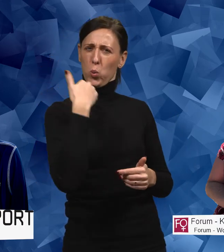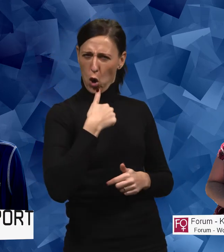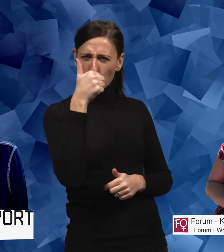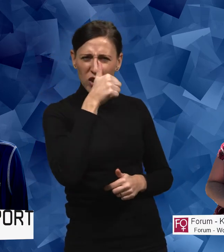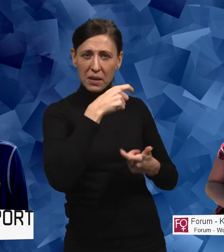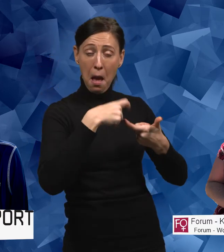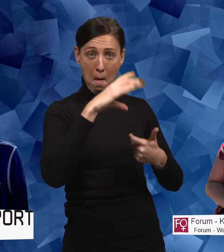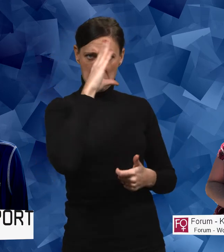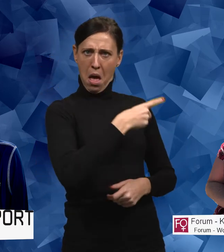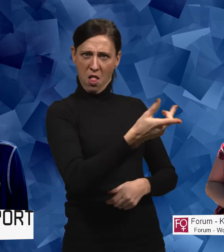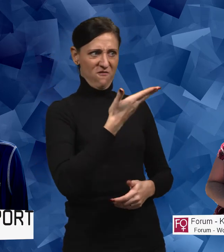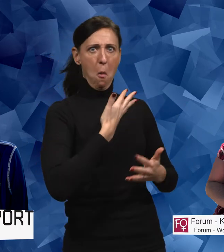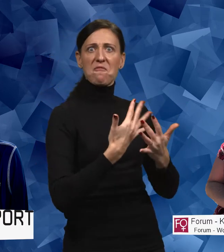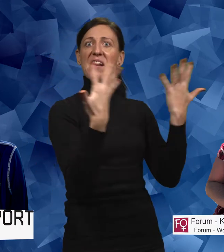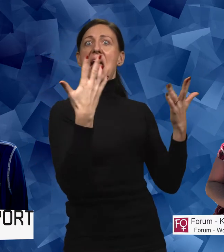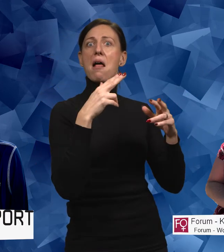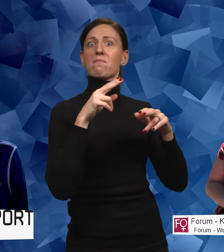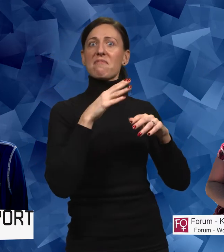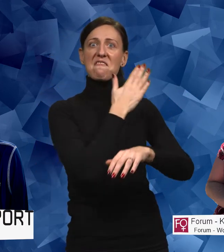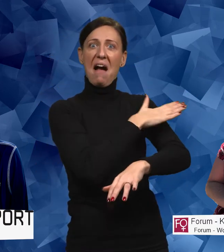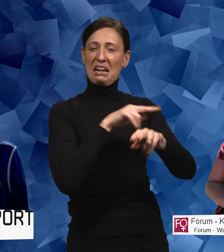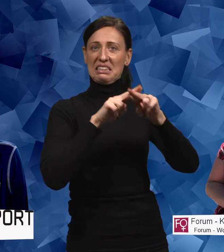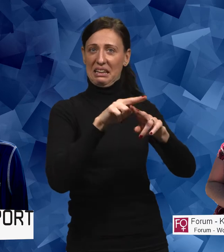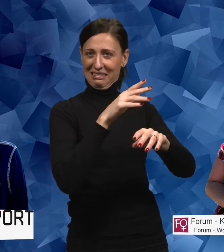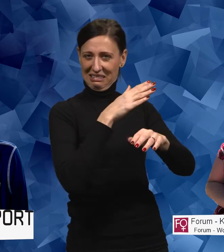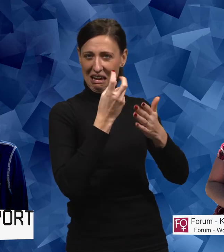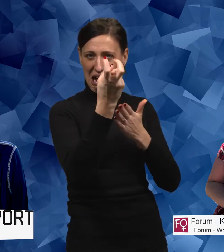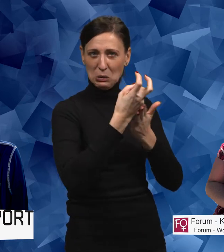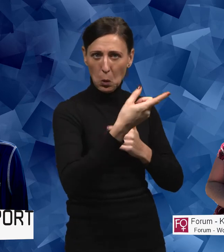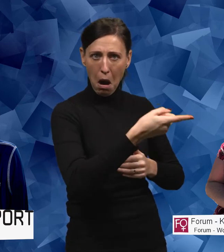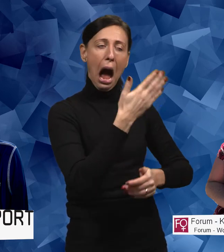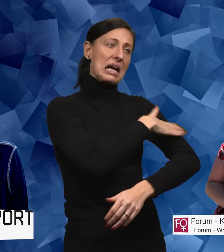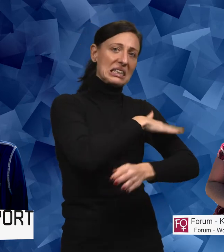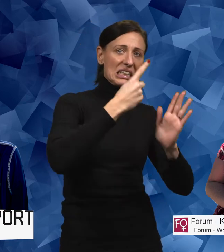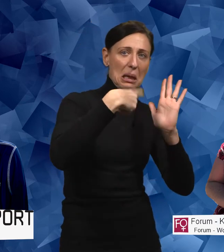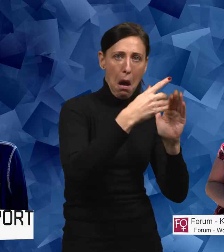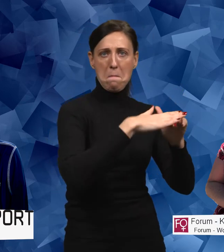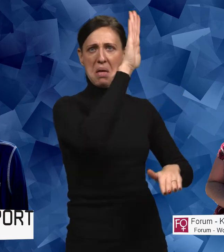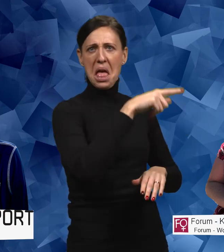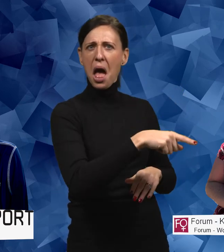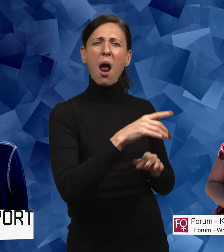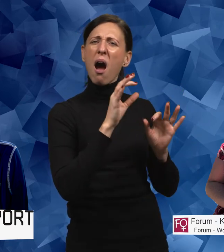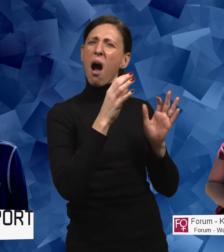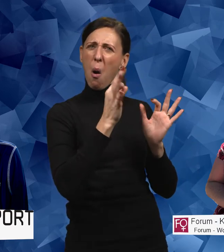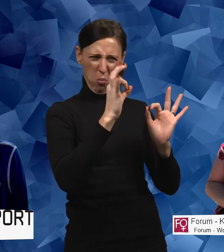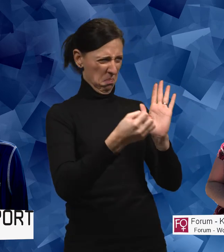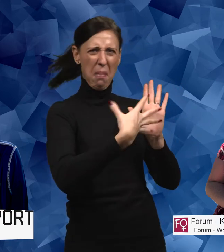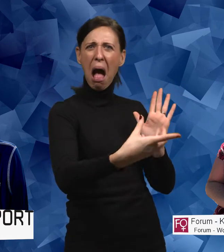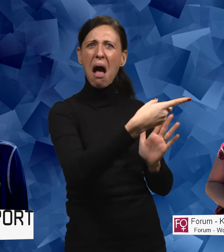nyfiken på. Att män till exempel får fler färdtjänstresor och mer assistanstemar och så vidare. Hur tror du förklaringsgrunderna till det